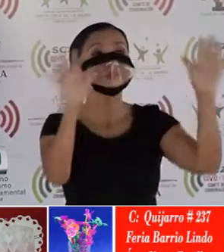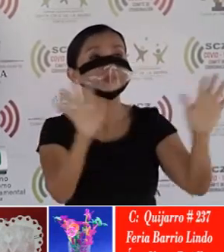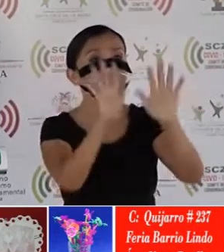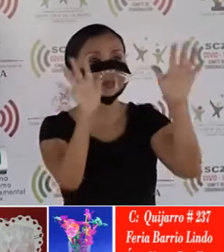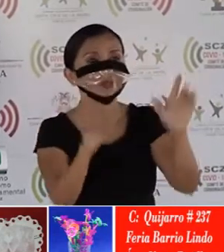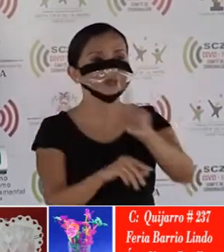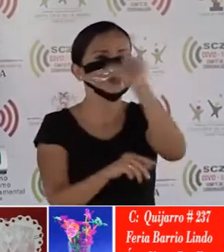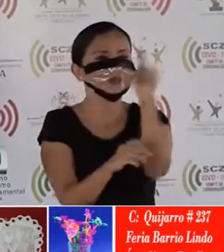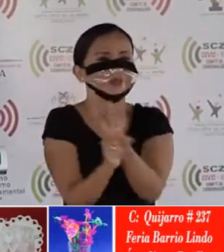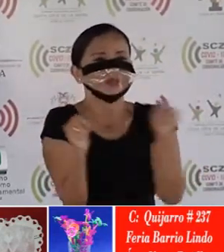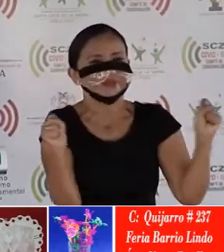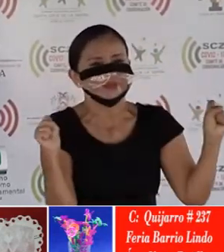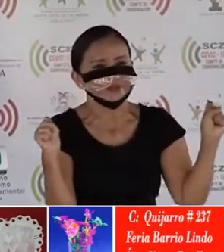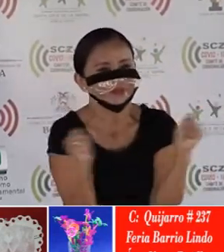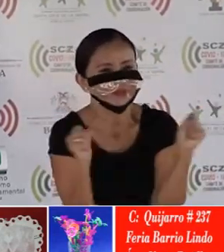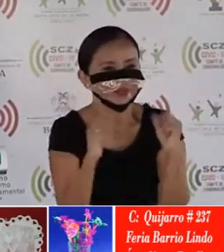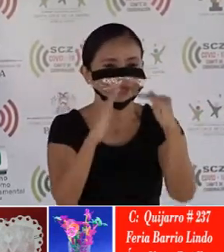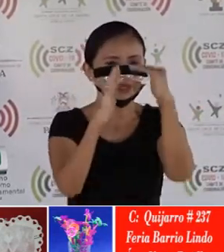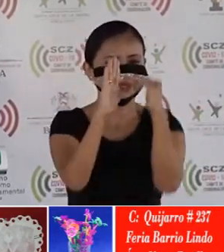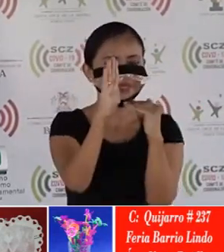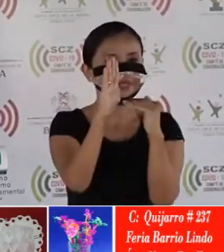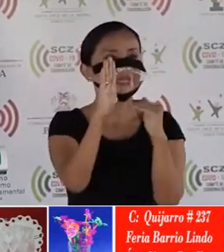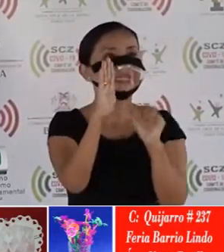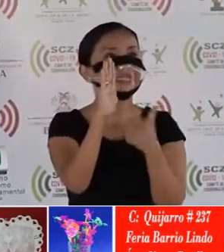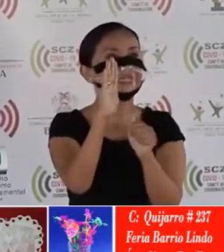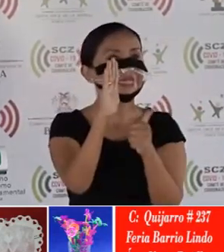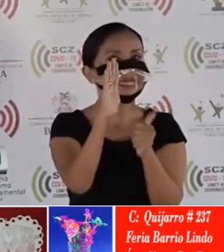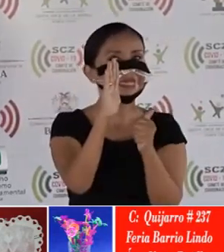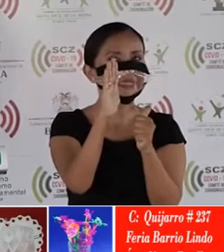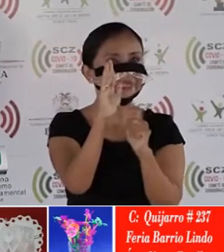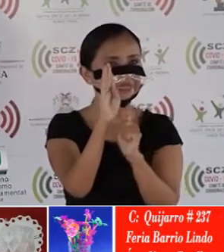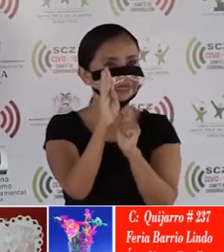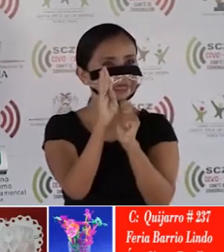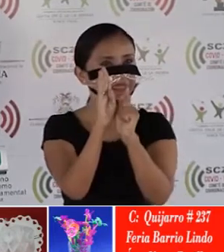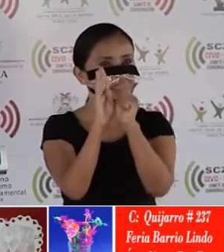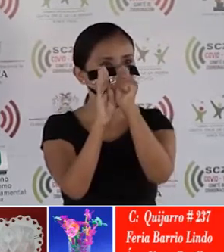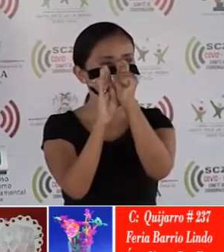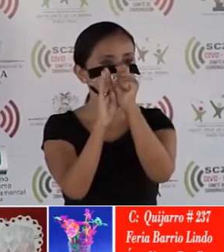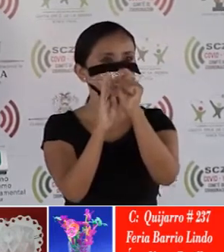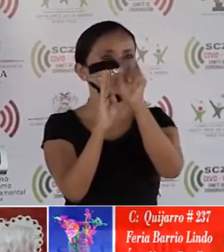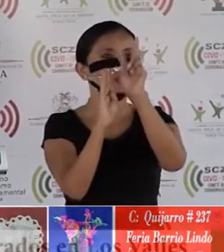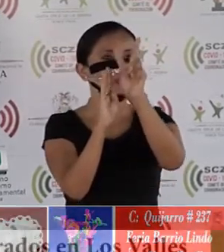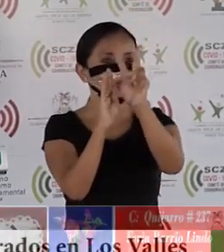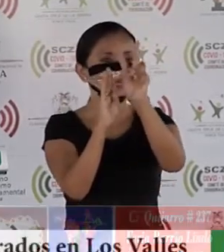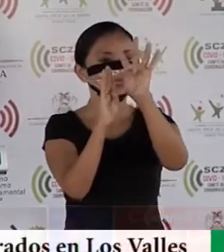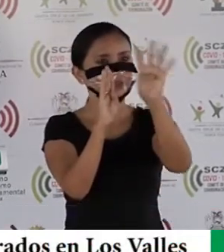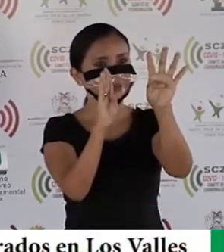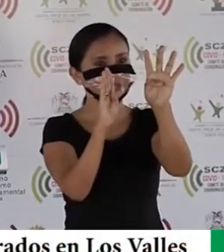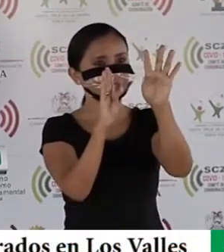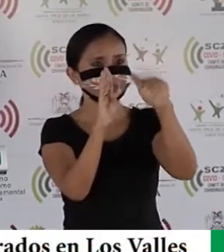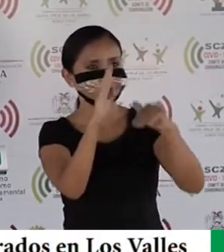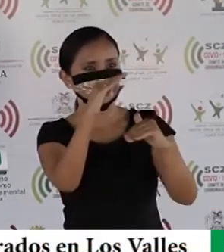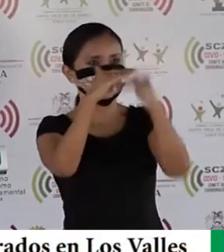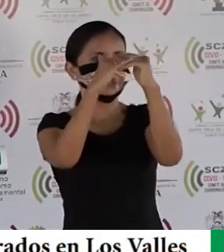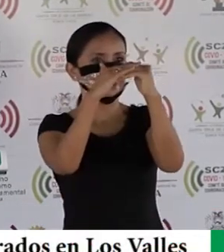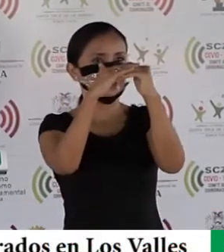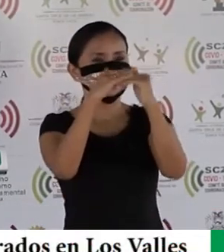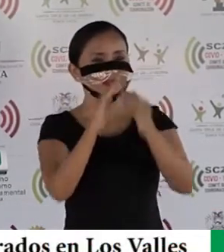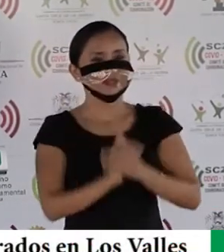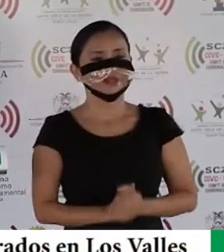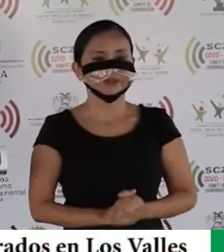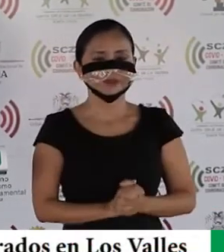y lunes. 10 la mínima y 24 la máxima.